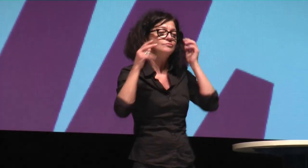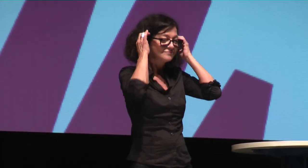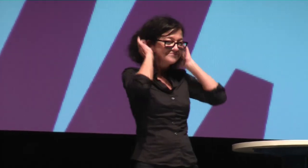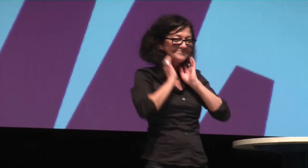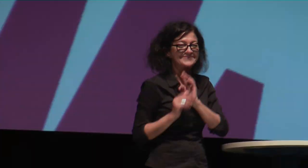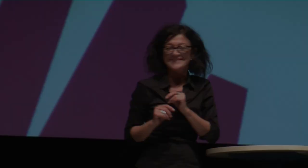ein...